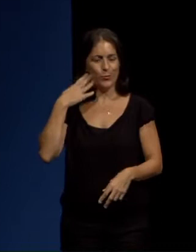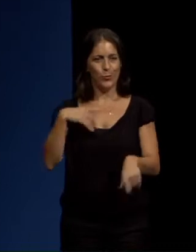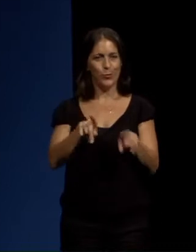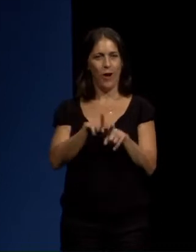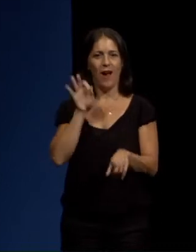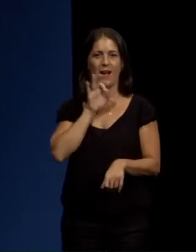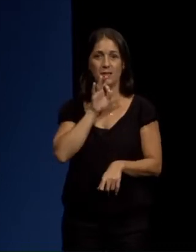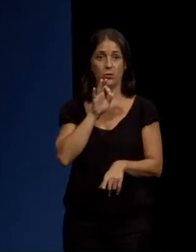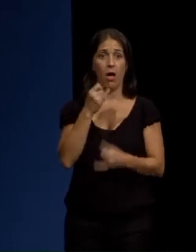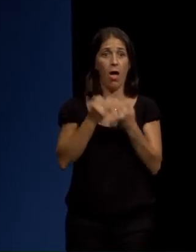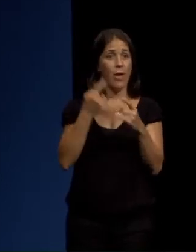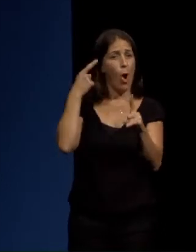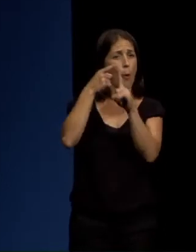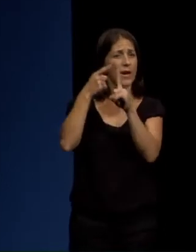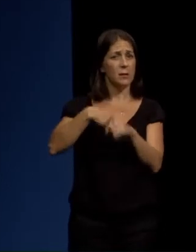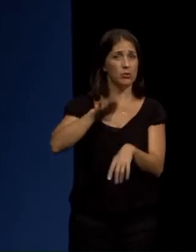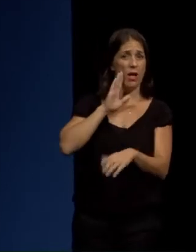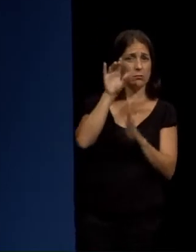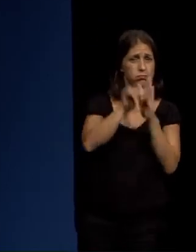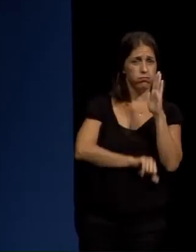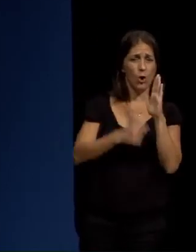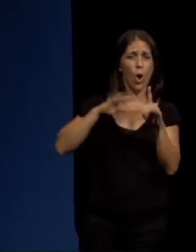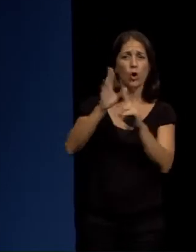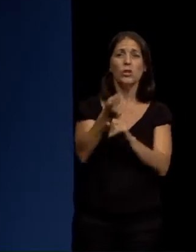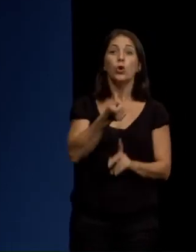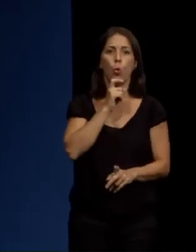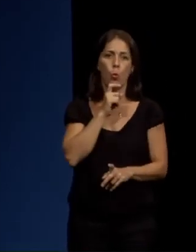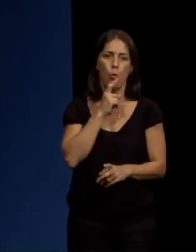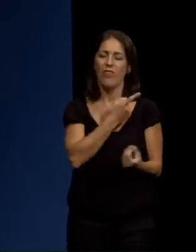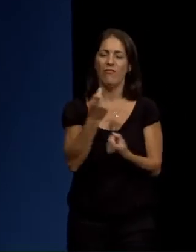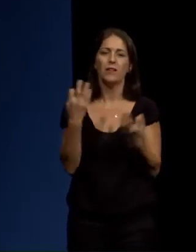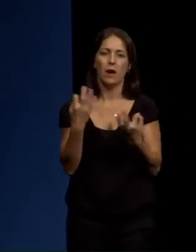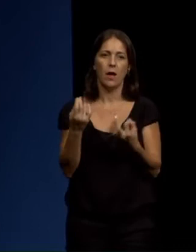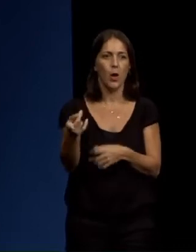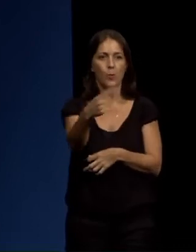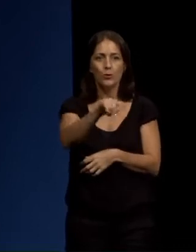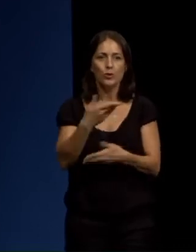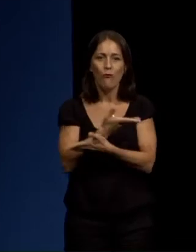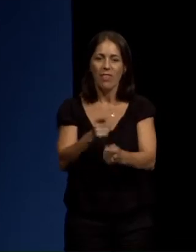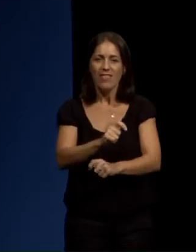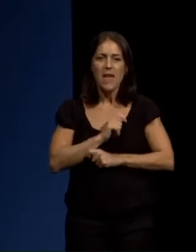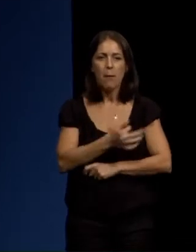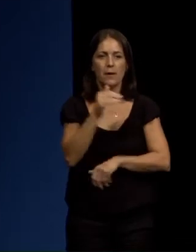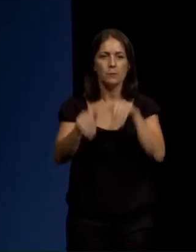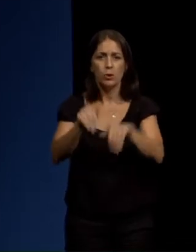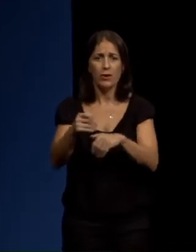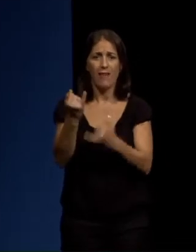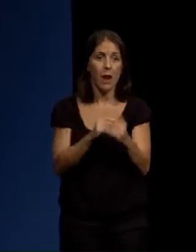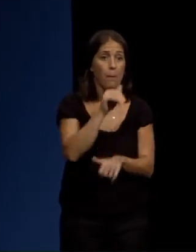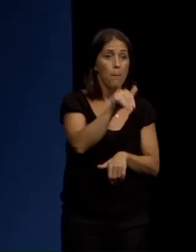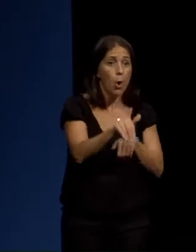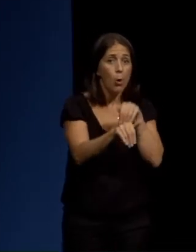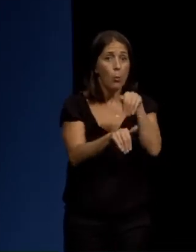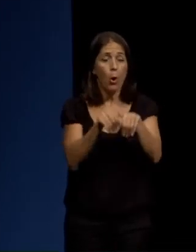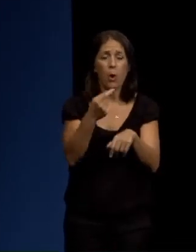E para conseguir todos estes objetivos necesitamos que confiedes en nos, que nos botedes, porque cada voto é unha pinga, e